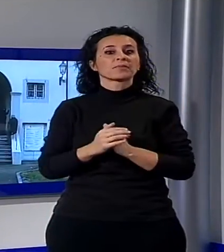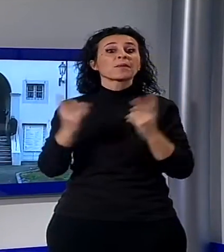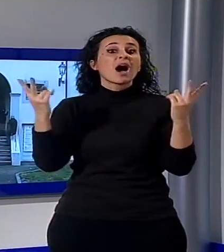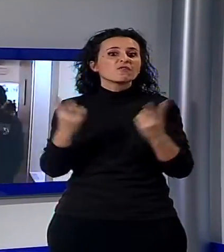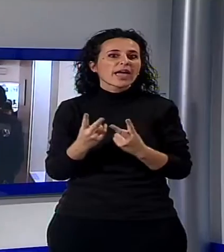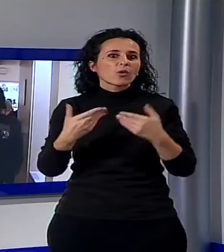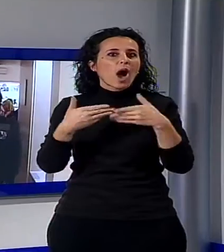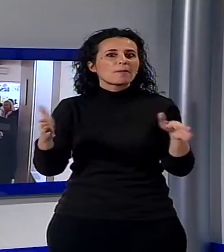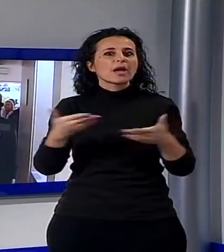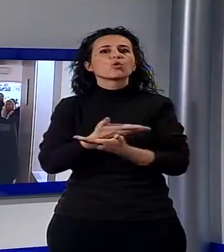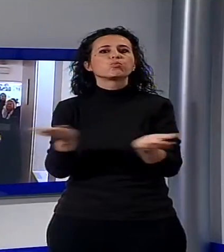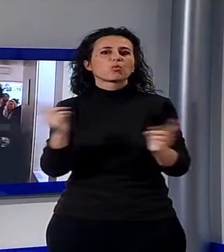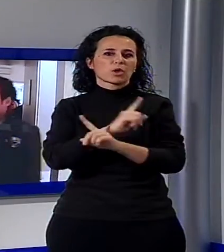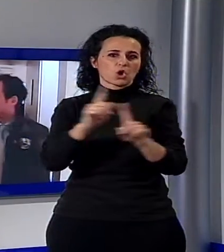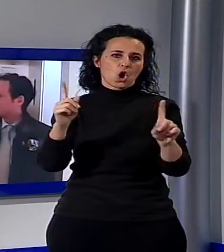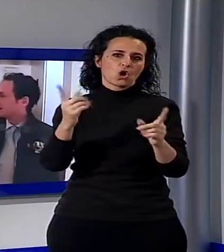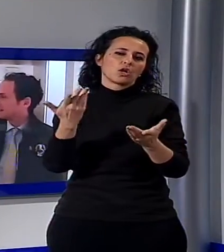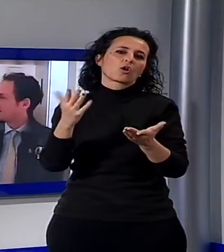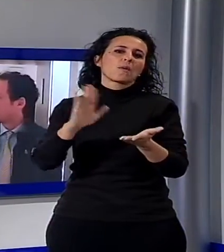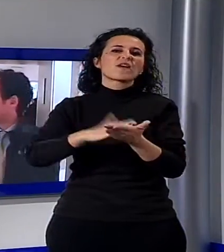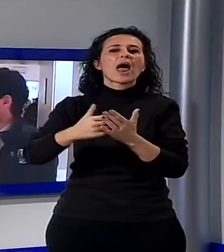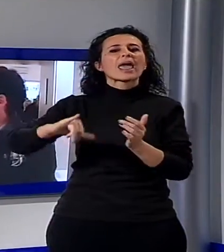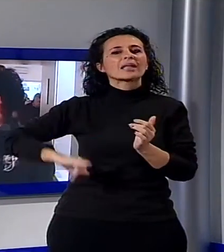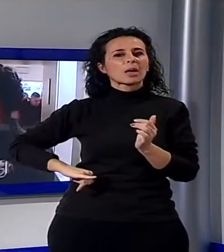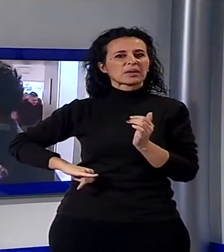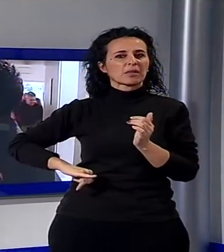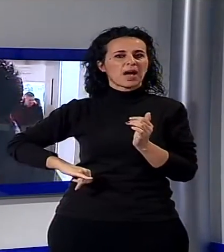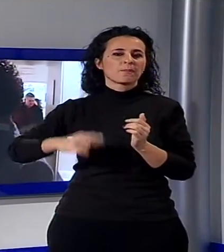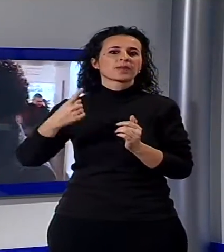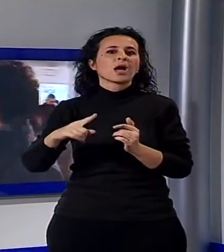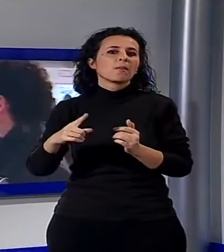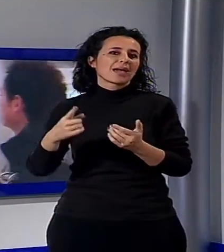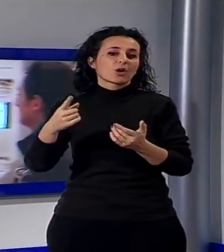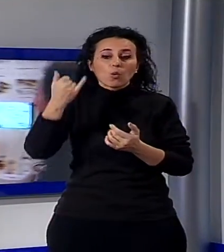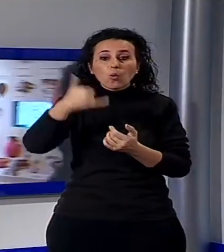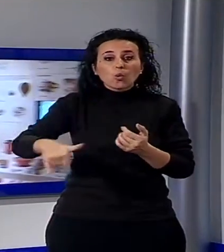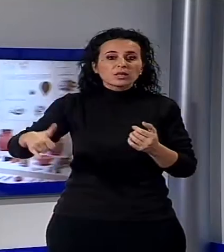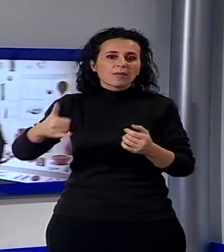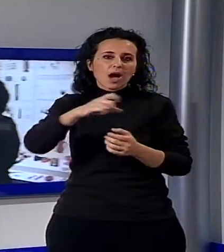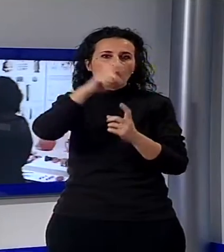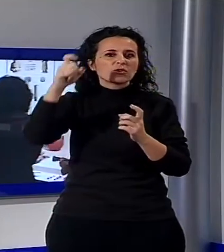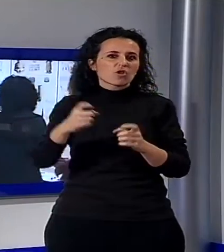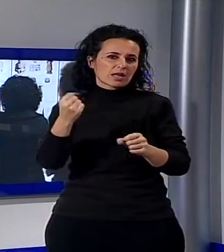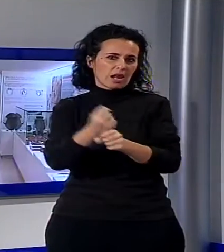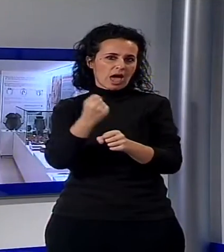voluta dal sindaco Alessandro Del Dotto, per salutare la fine dei lavori nella giornata che celebra la festa del comune di Camaiore per i suoi